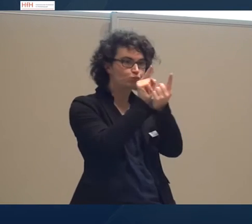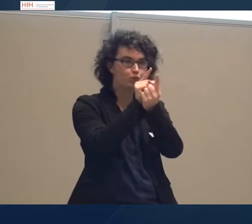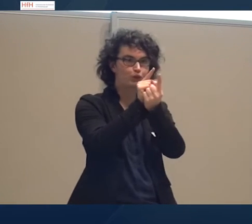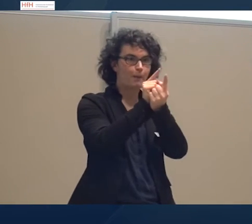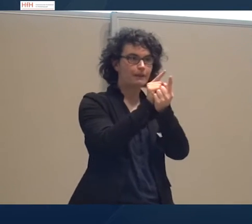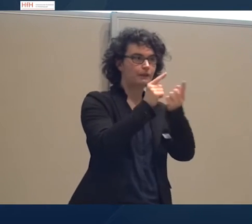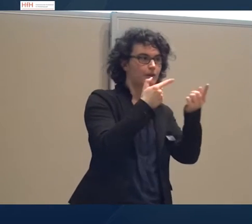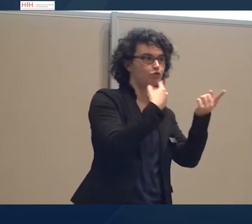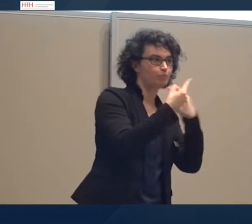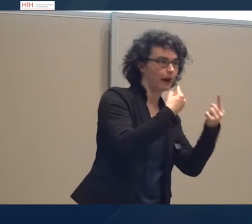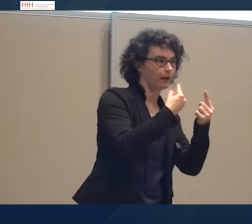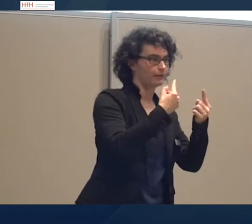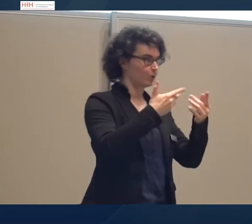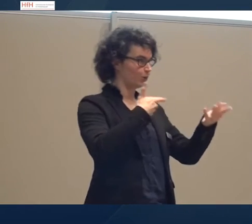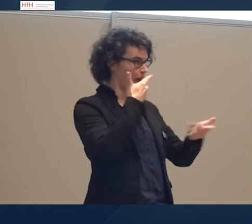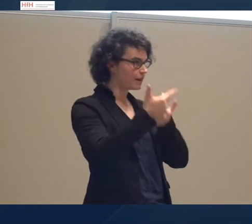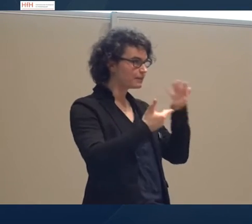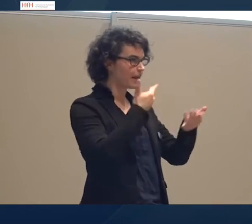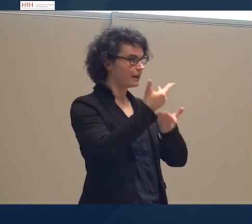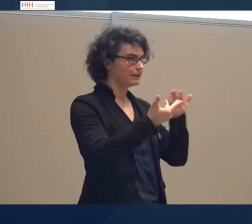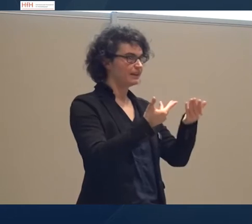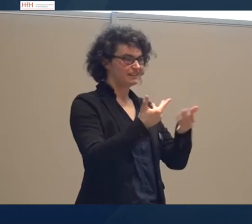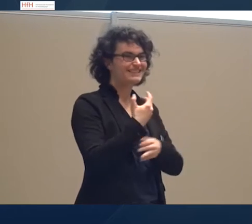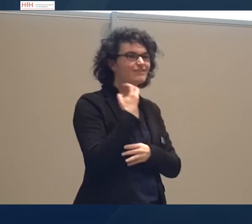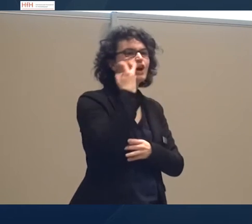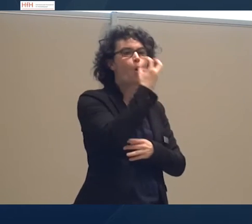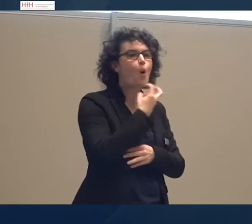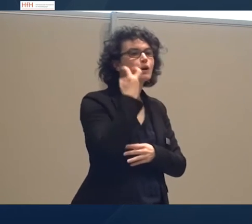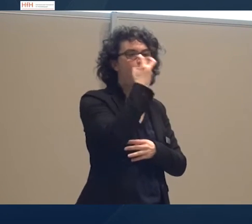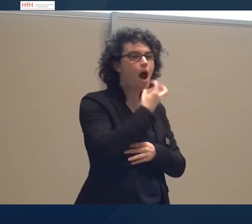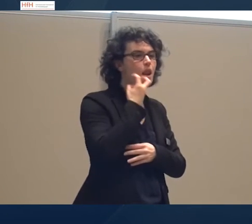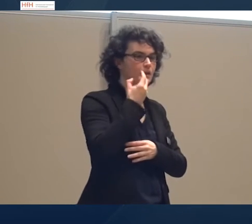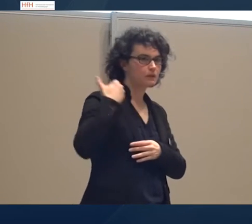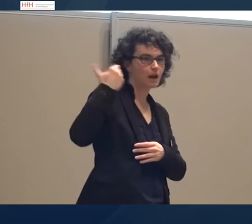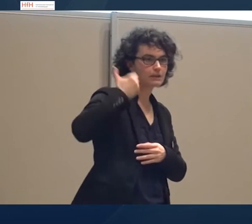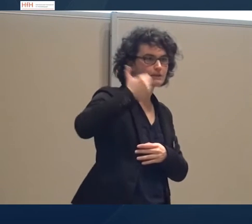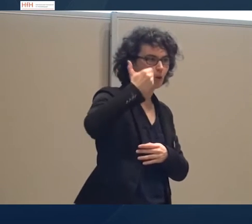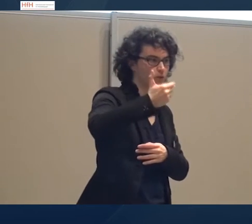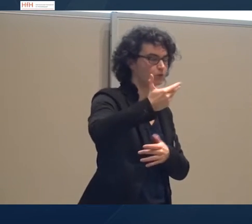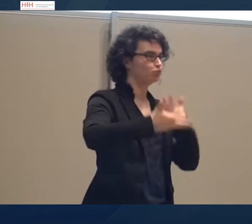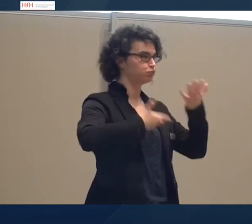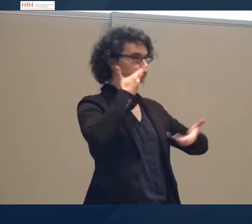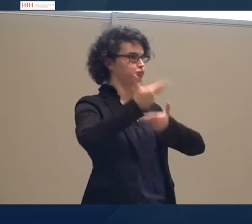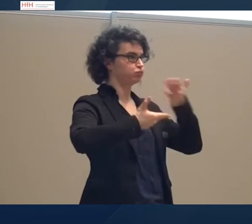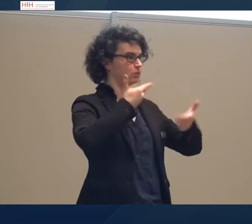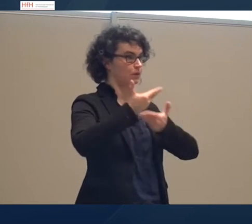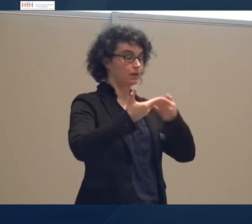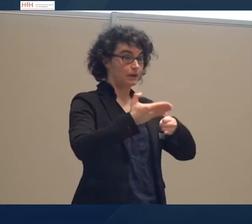diese nennt man orale Tradition, in dieser Tradition, bevor die Leute etwas